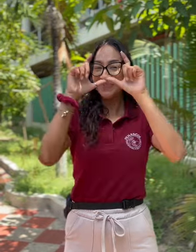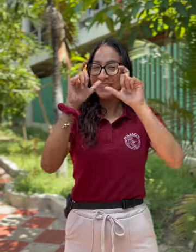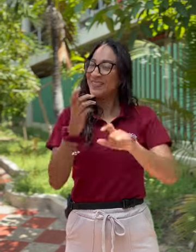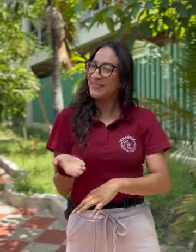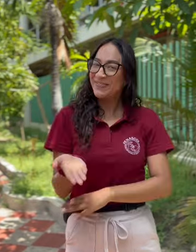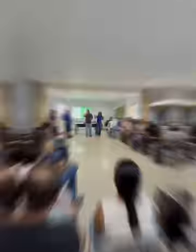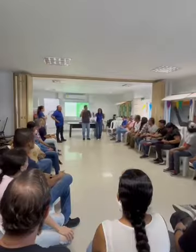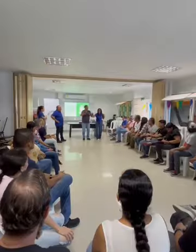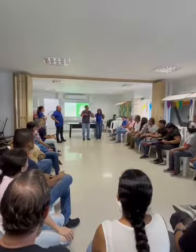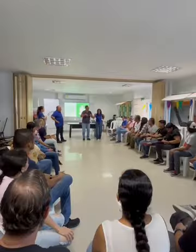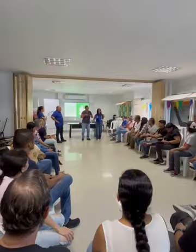taller.